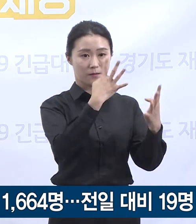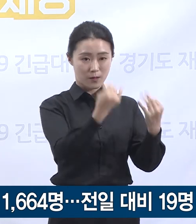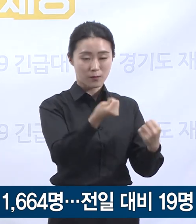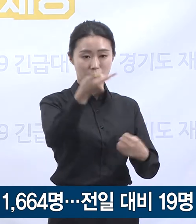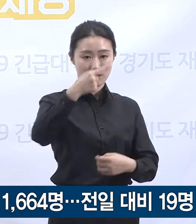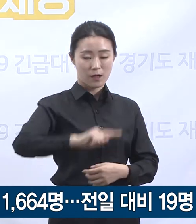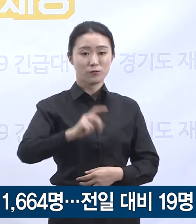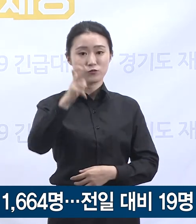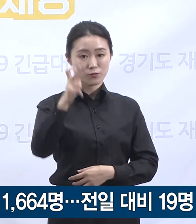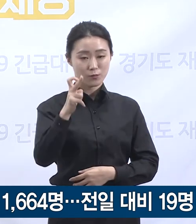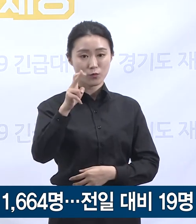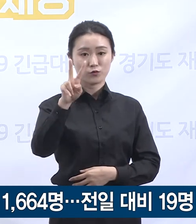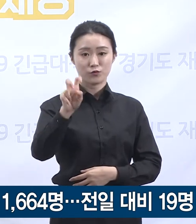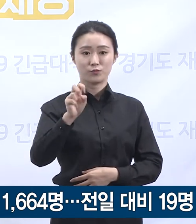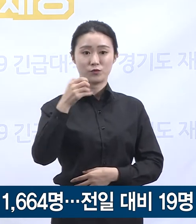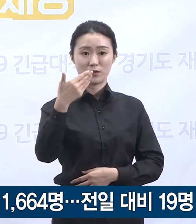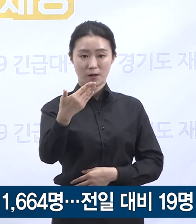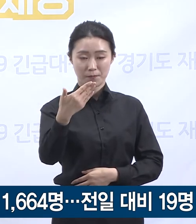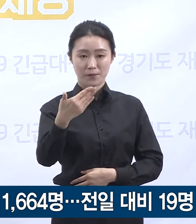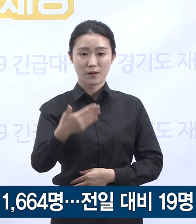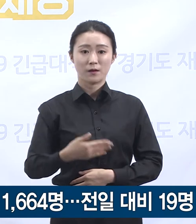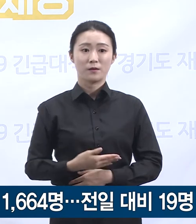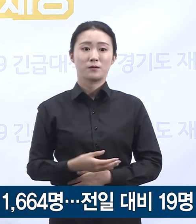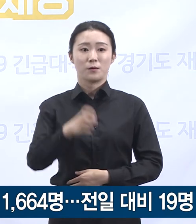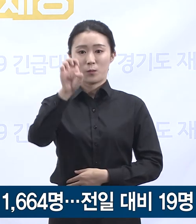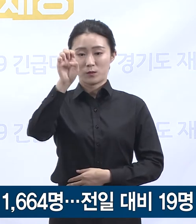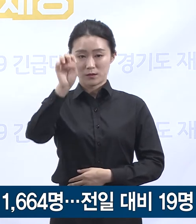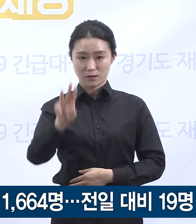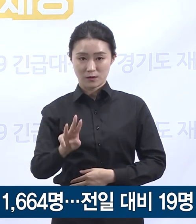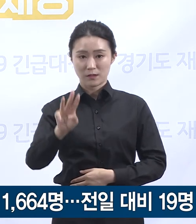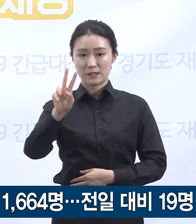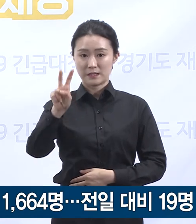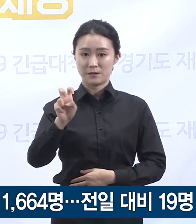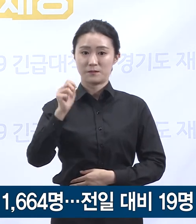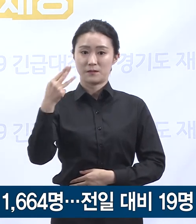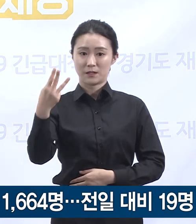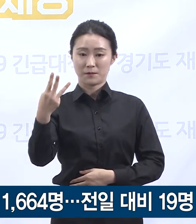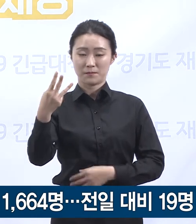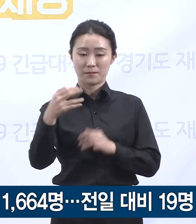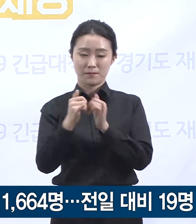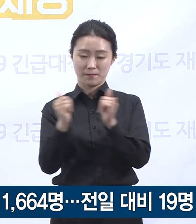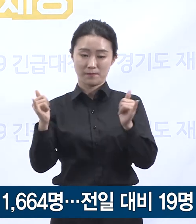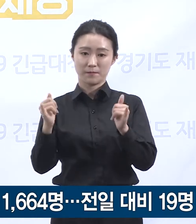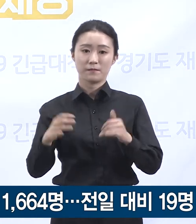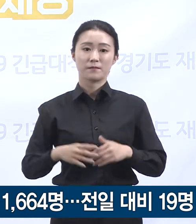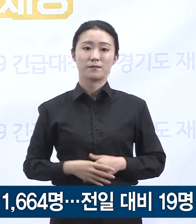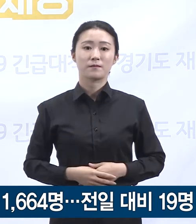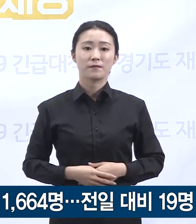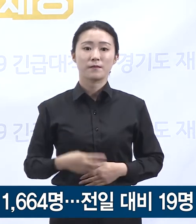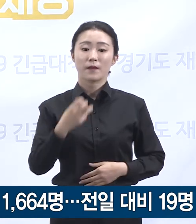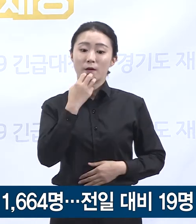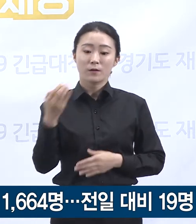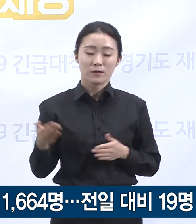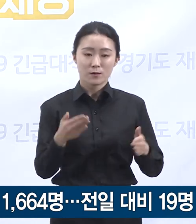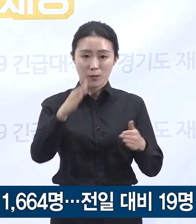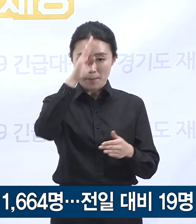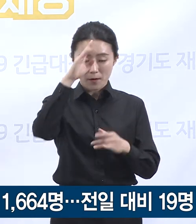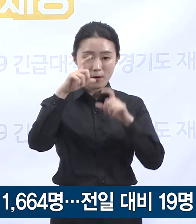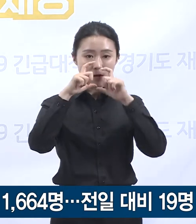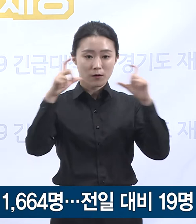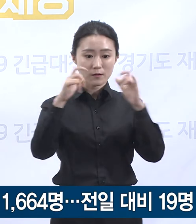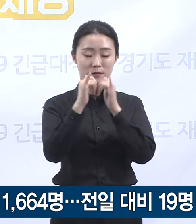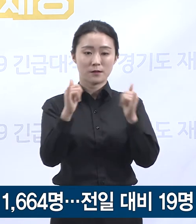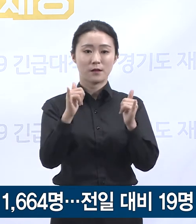29명, 포천시 23.5명 순입니다. 경기도 확진자 중 1,458명은